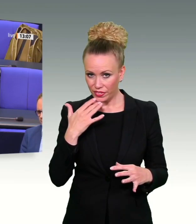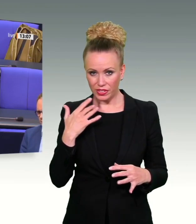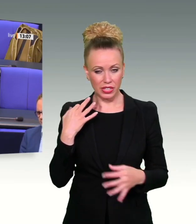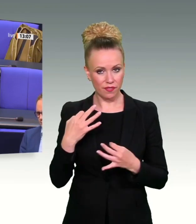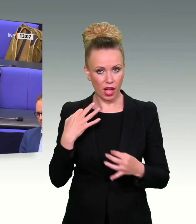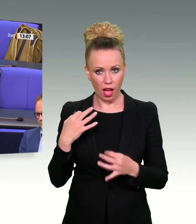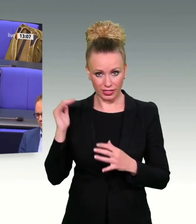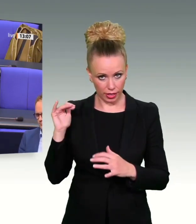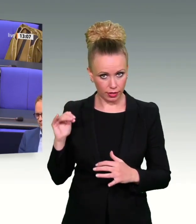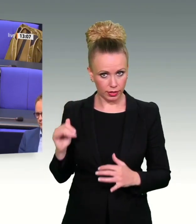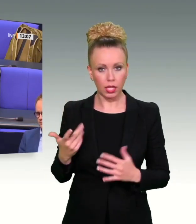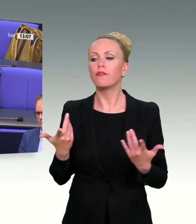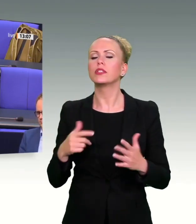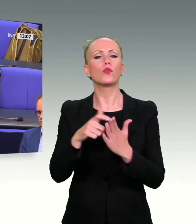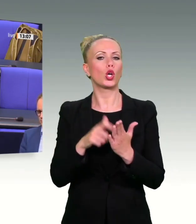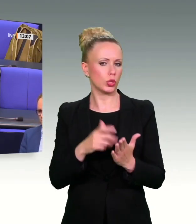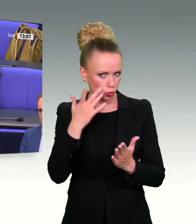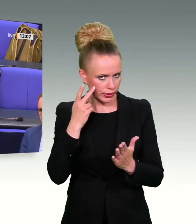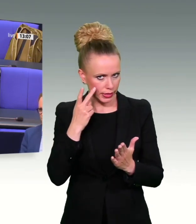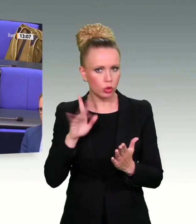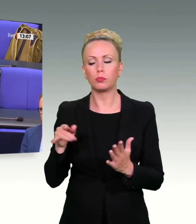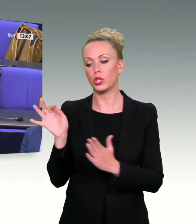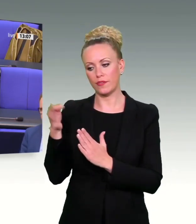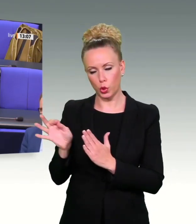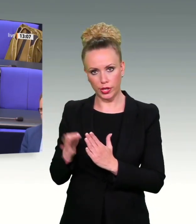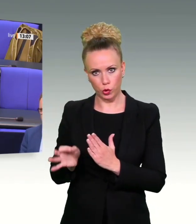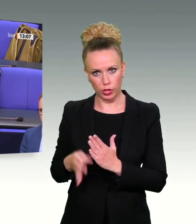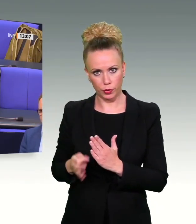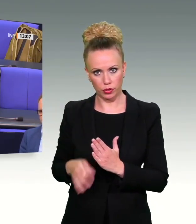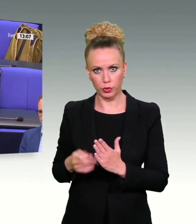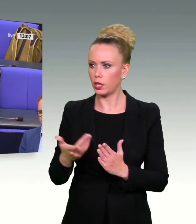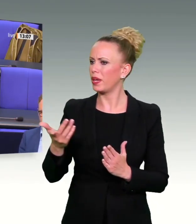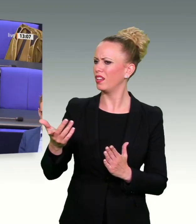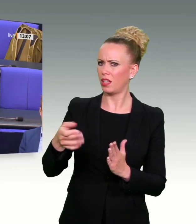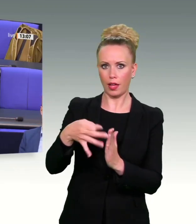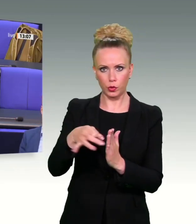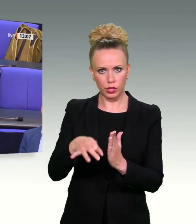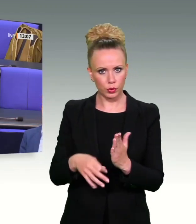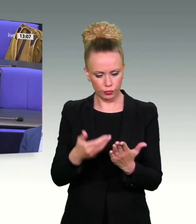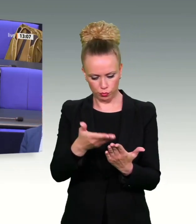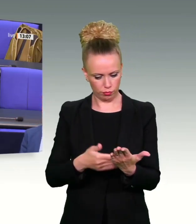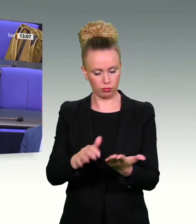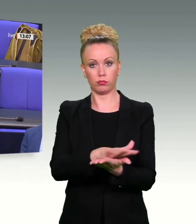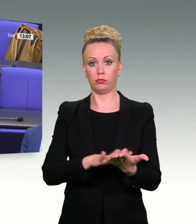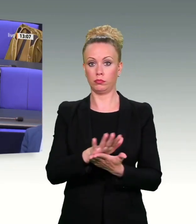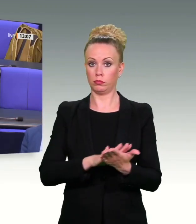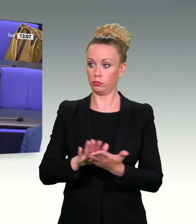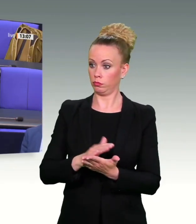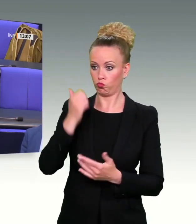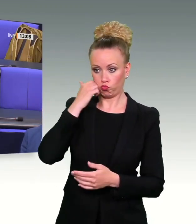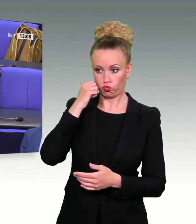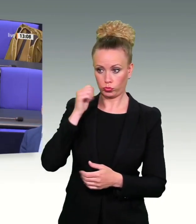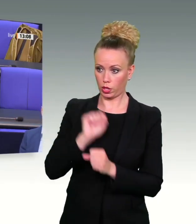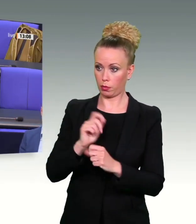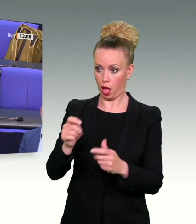gespeichert werden. Deswegen legen Sie mal da, genau anhand des Urteils, wie Sie das umsetzen wollen. Dann kann man vielleicht in eine